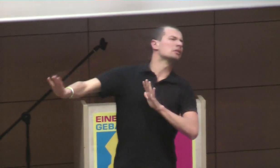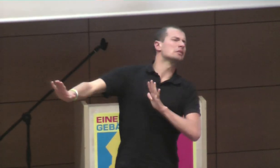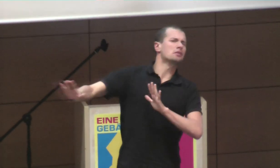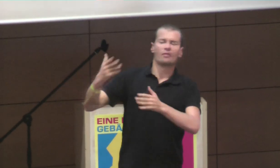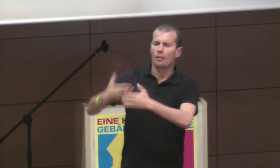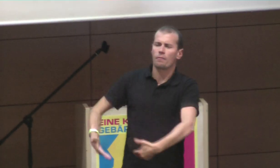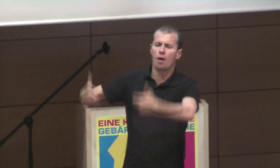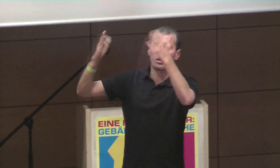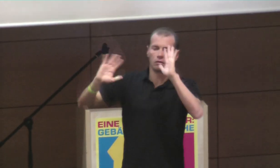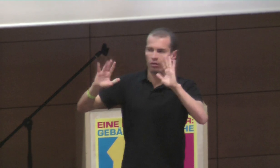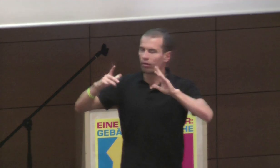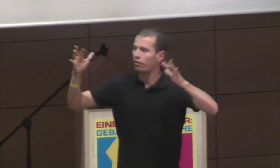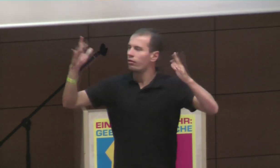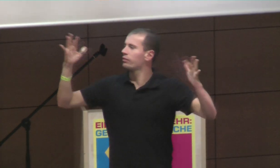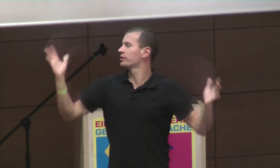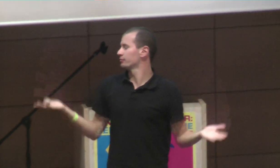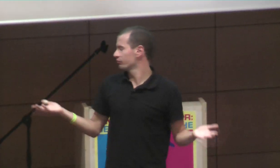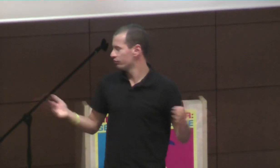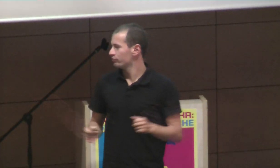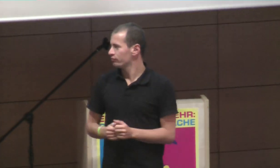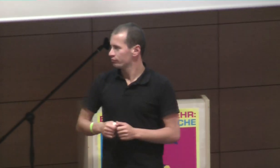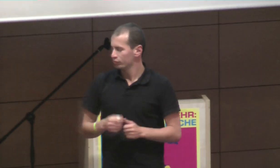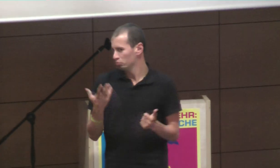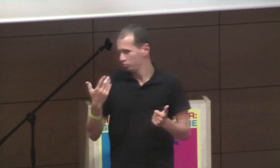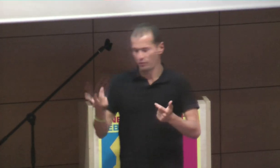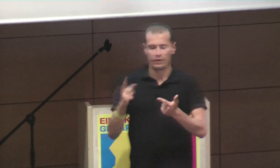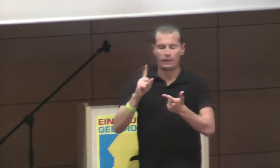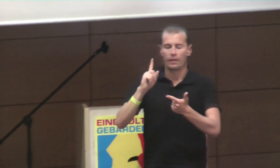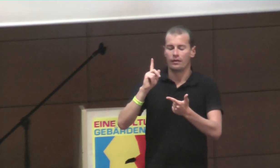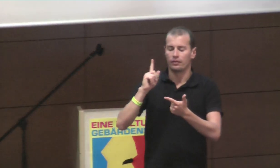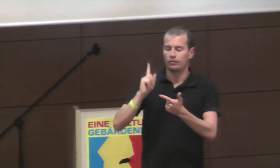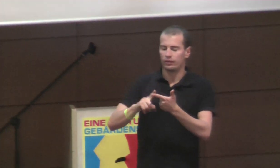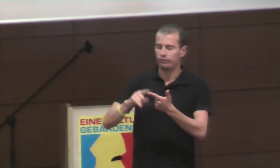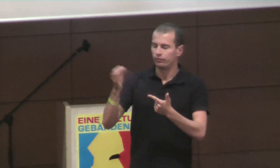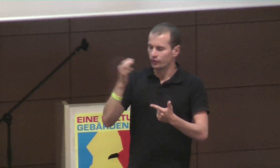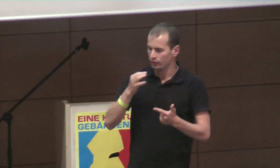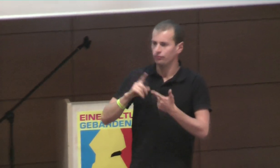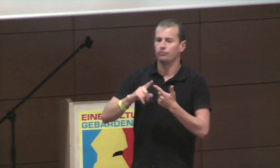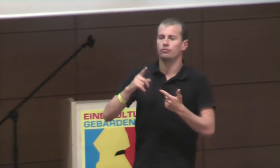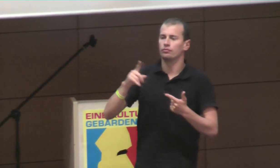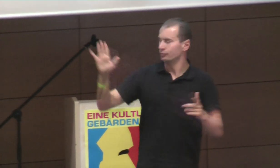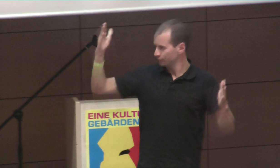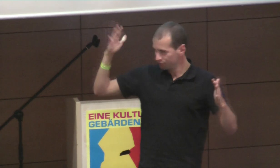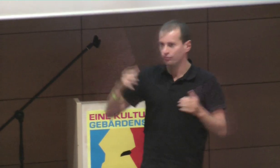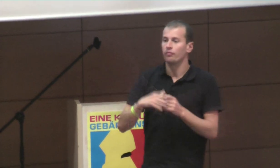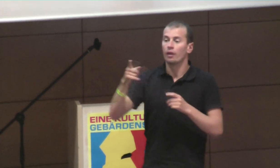Bundestag zu kandidieren, und, äh, ich glaube, man muss da schon versuchen, Mauern abzubauen, und auch in Austausch zu kommen, das ist ganz wichtig.